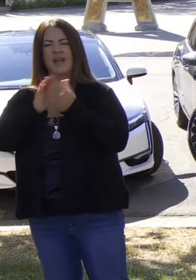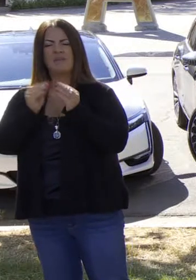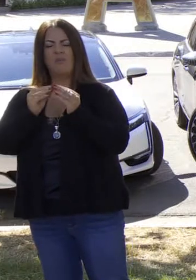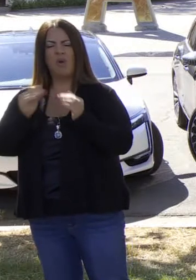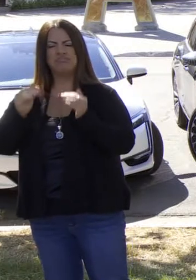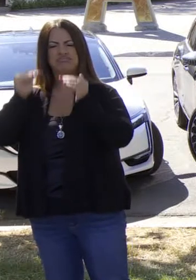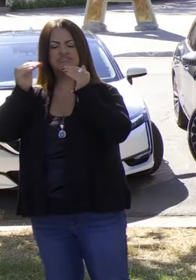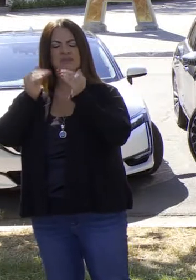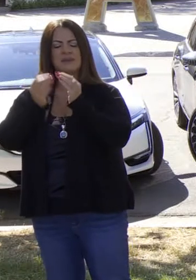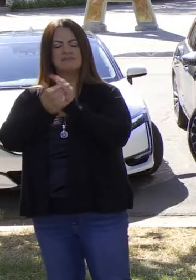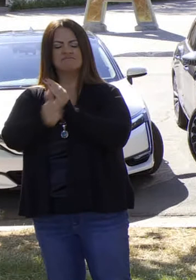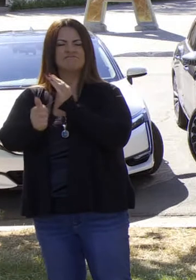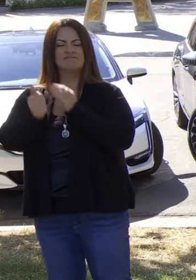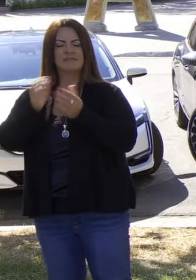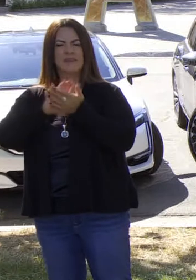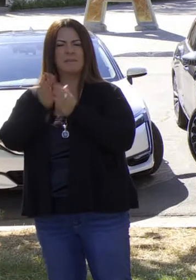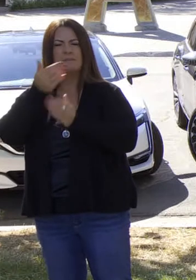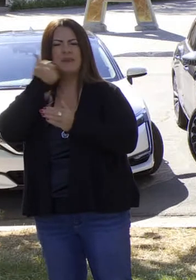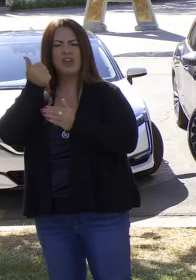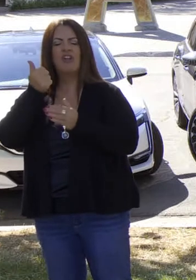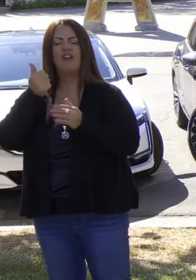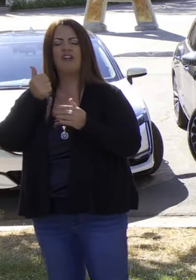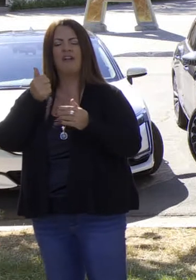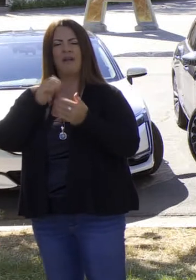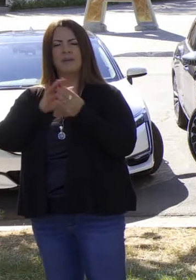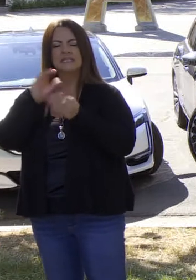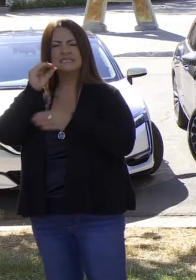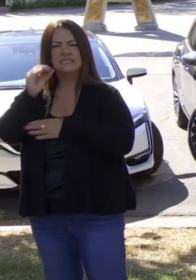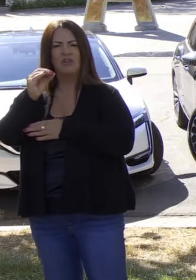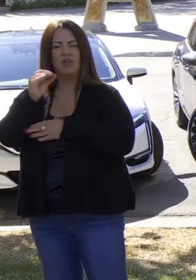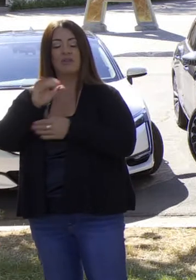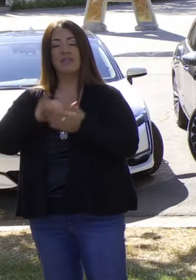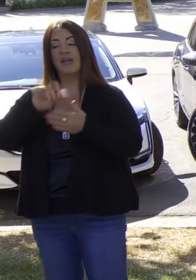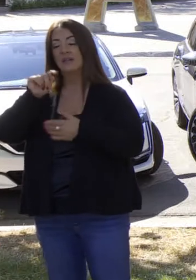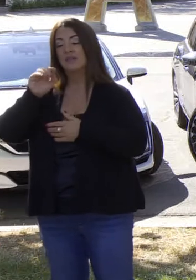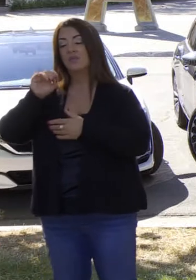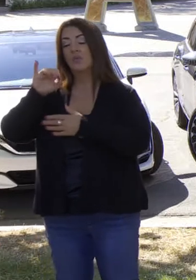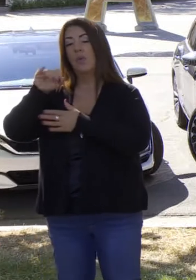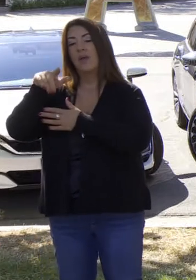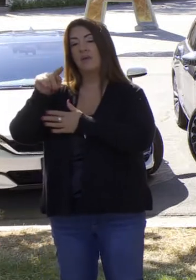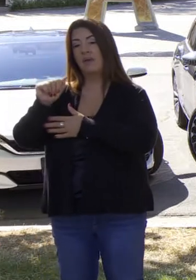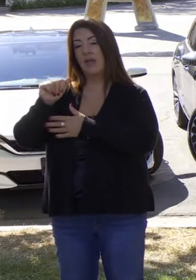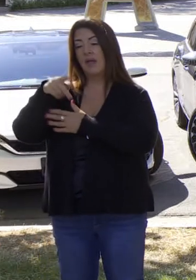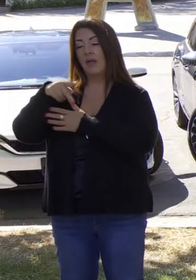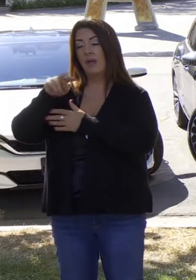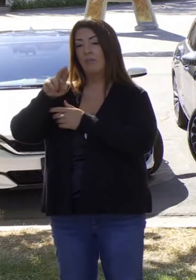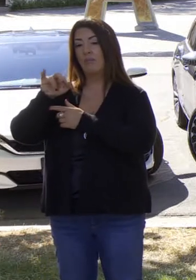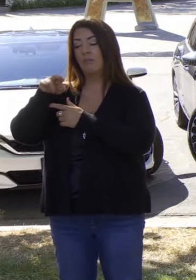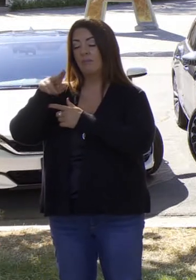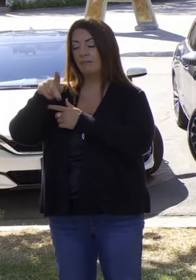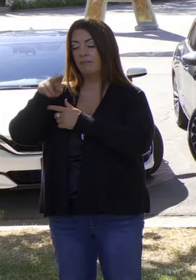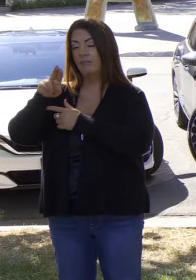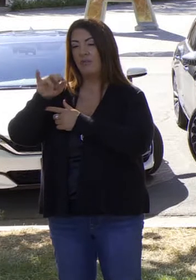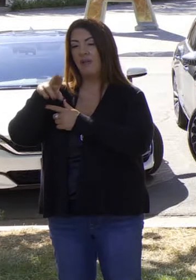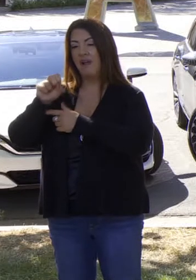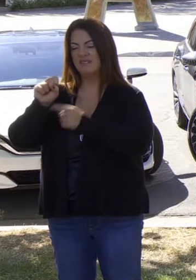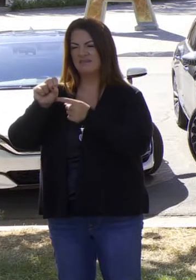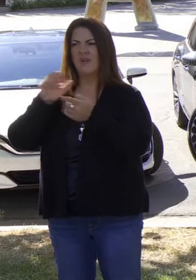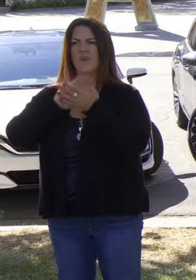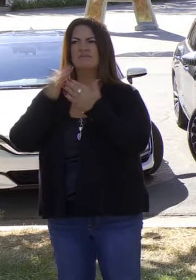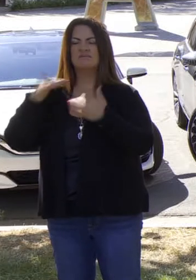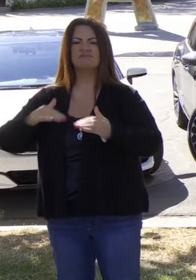híbridos se adelantan, se van acercando a cero emisión. Cuando yo comencé un Toyota Prius, era el carro más